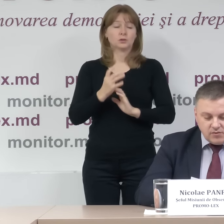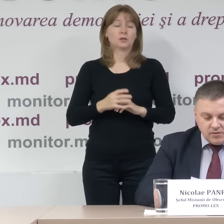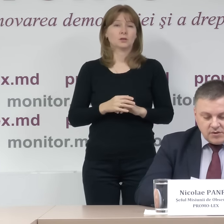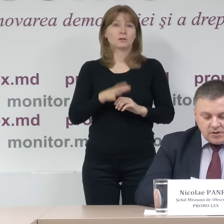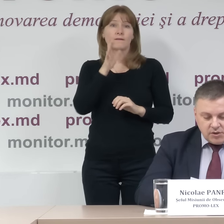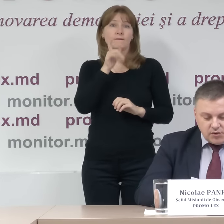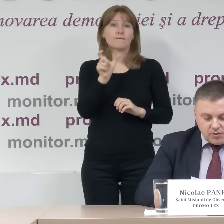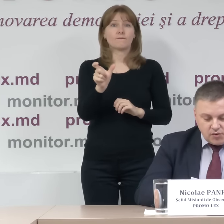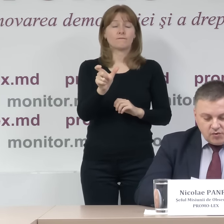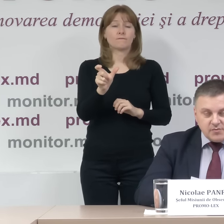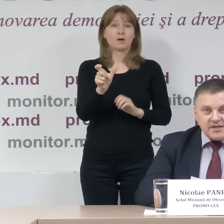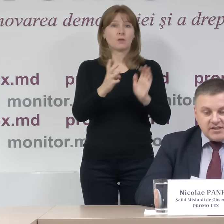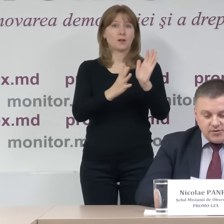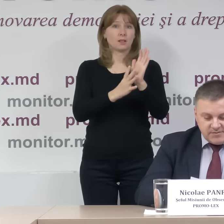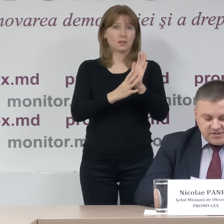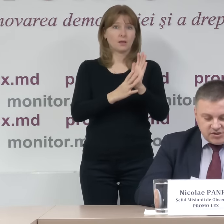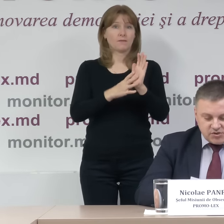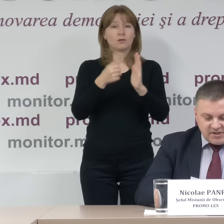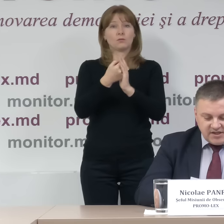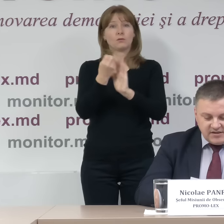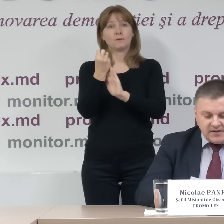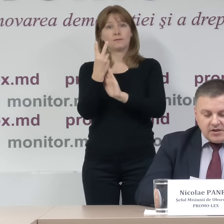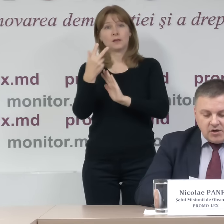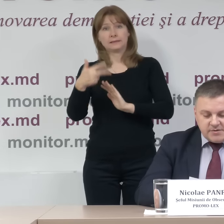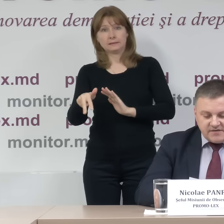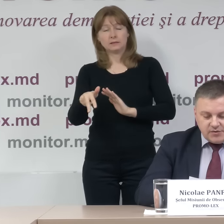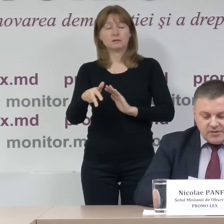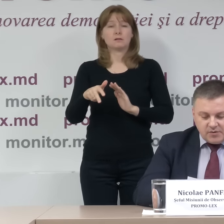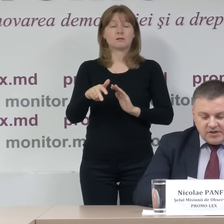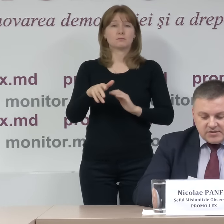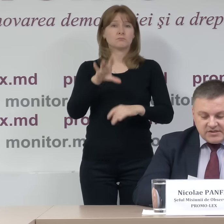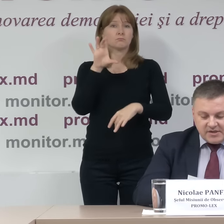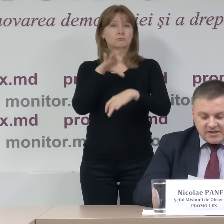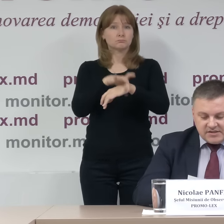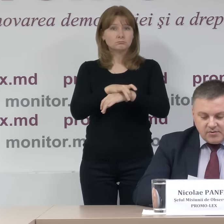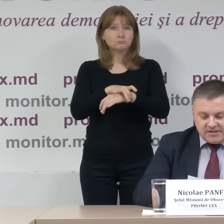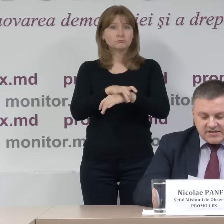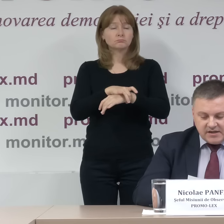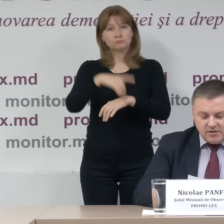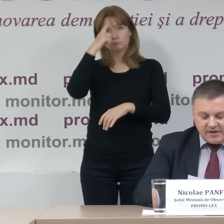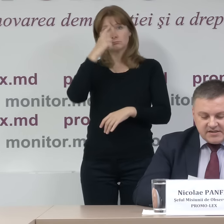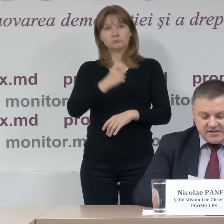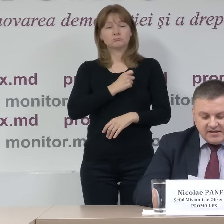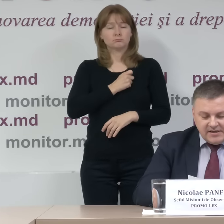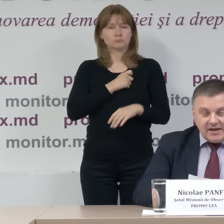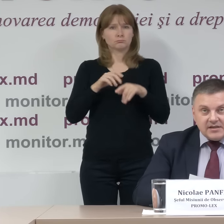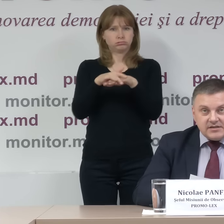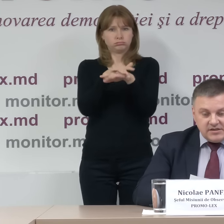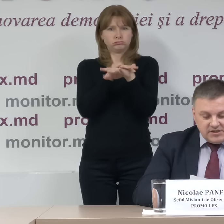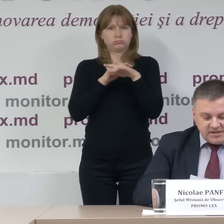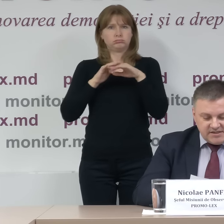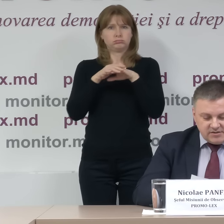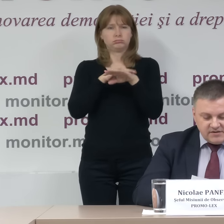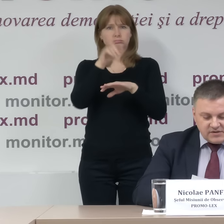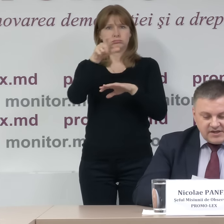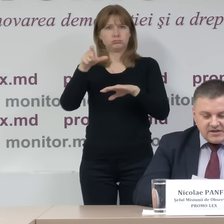intervalul 9-12-00, observatorii promolec s-au semnalat situații de aglomerație, atât